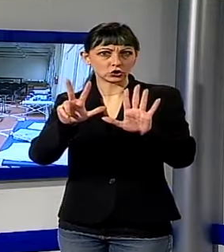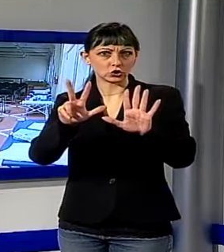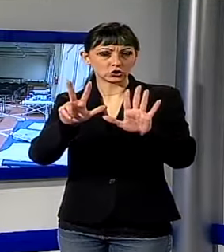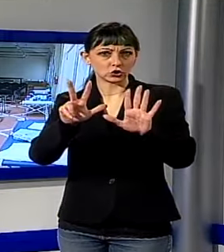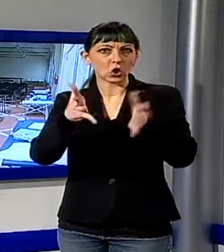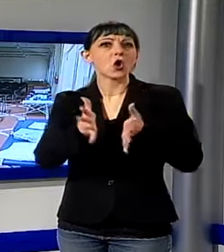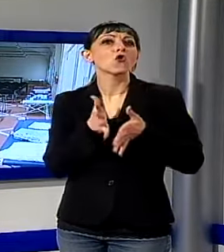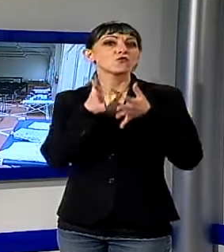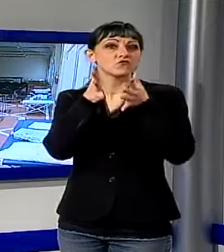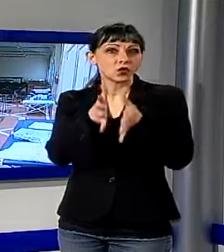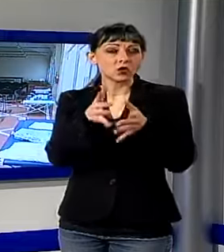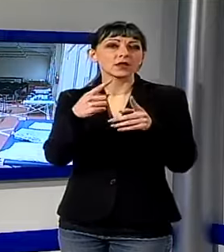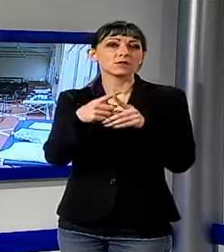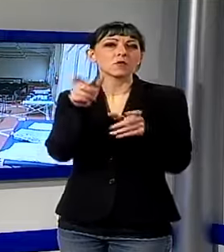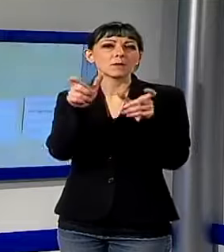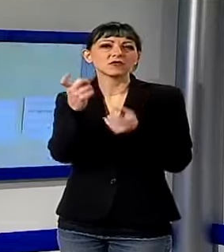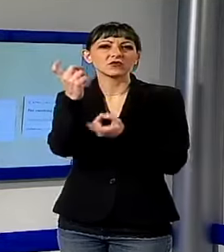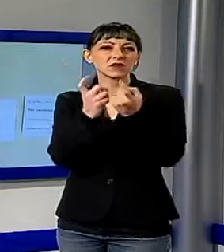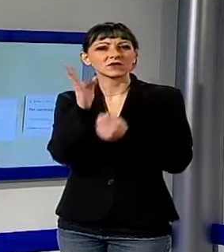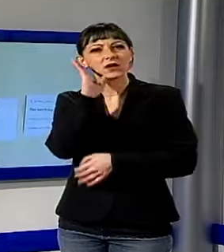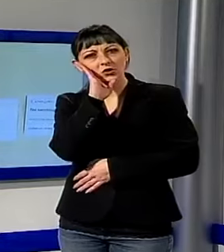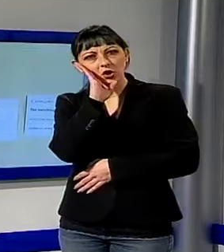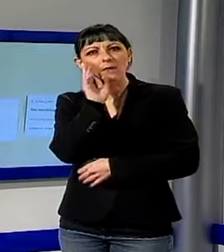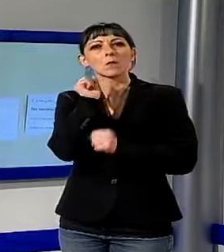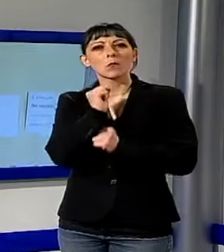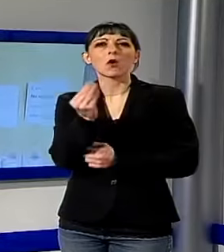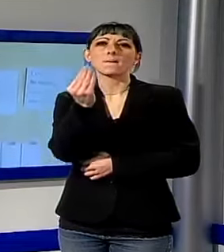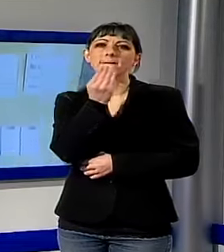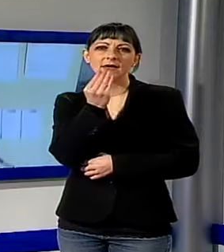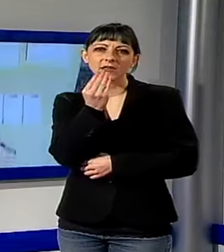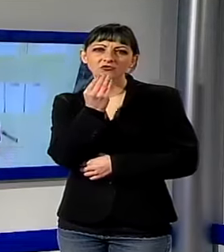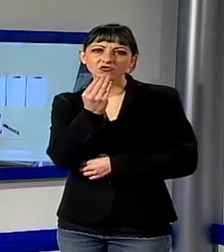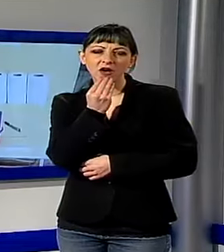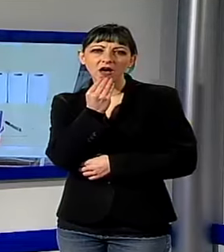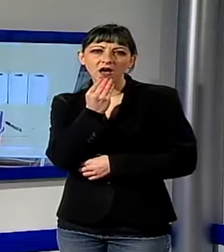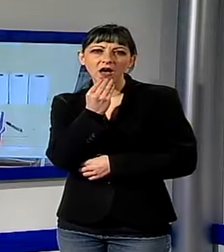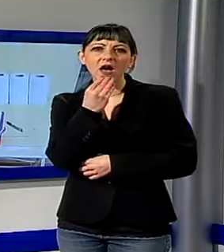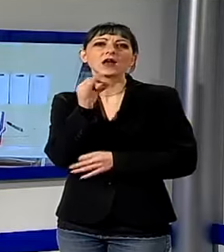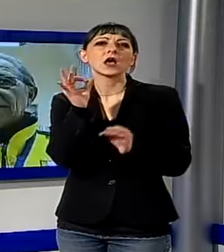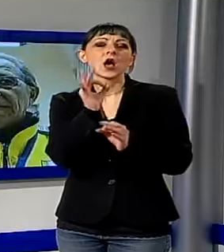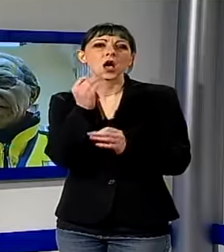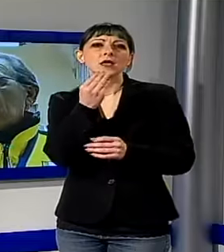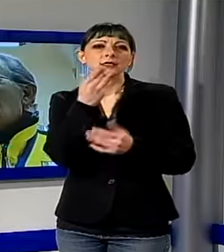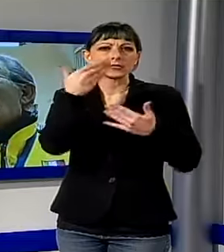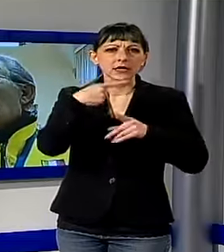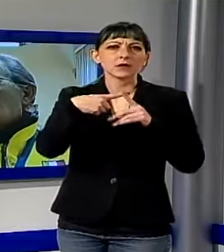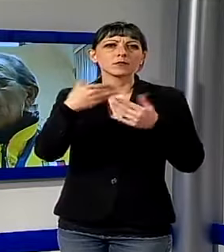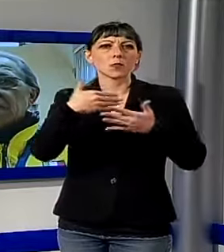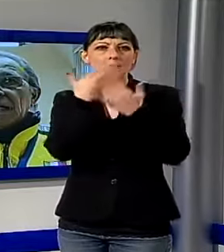questo dormitorio saranno rifocillate avranno una cena calda avranno una colazione calda la mattina e potranno stare